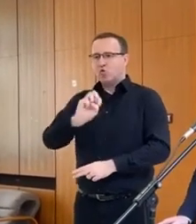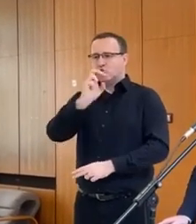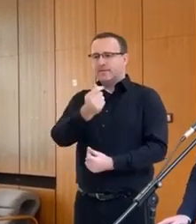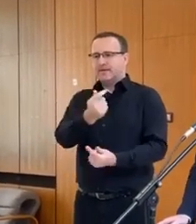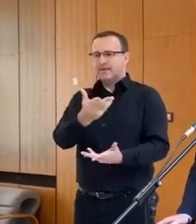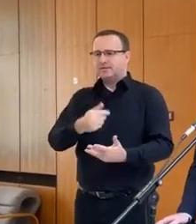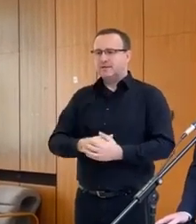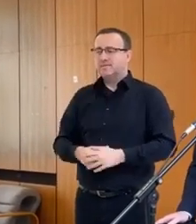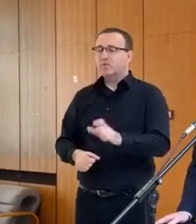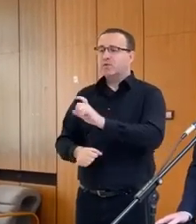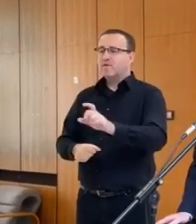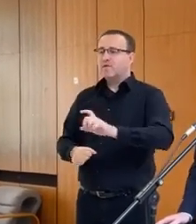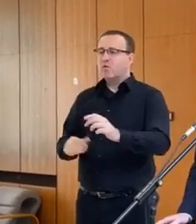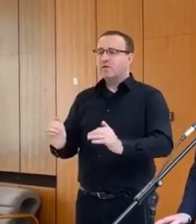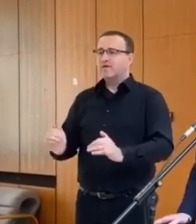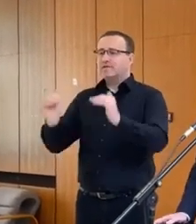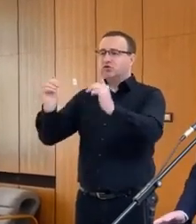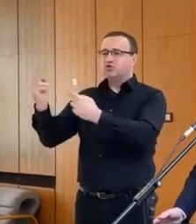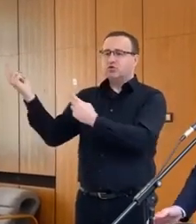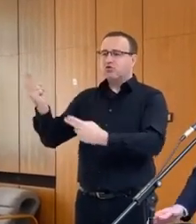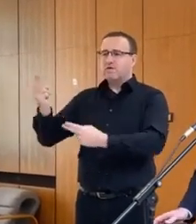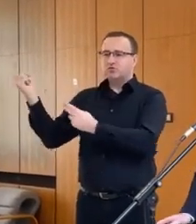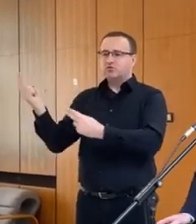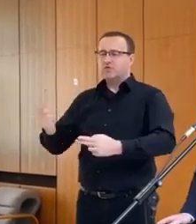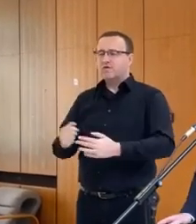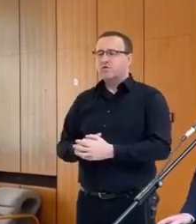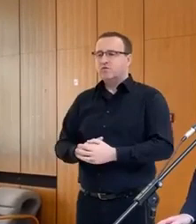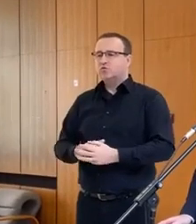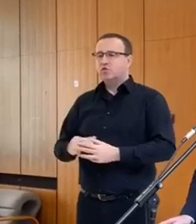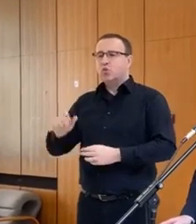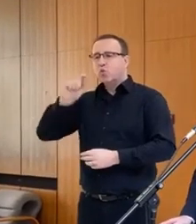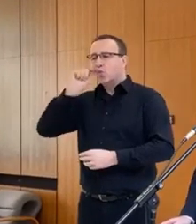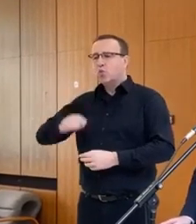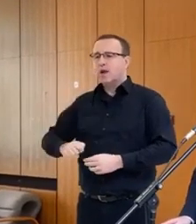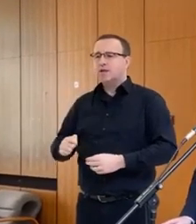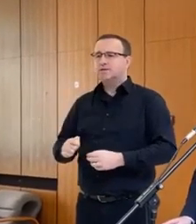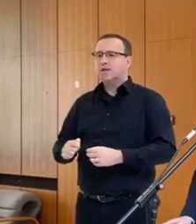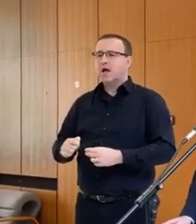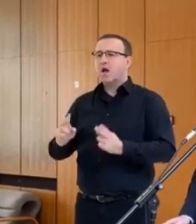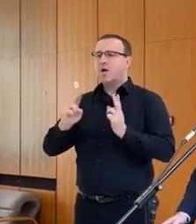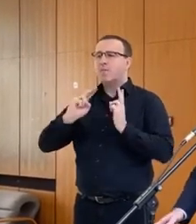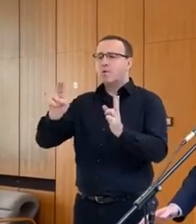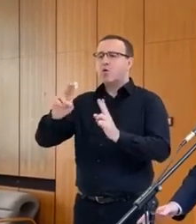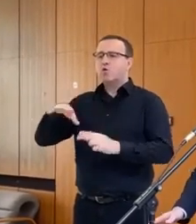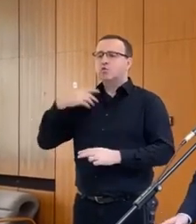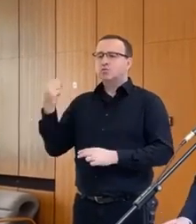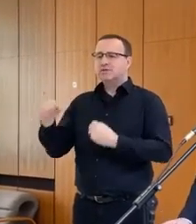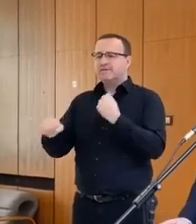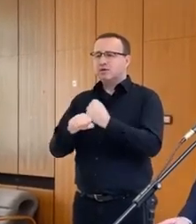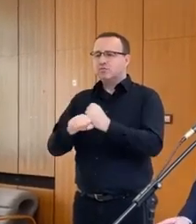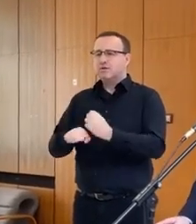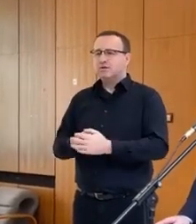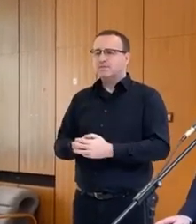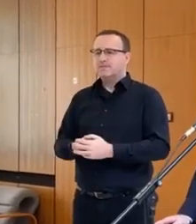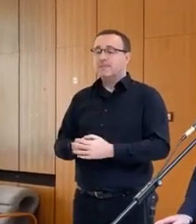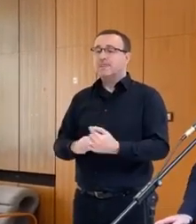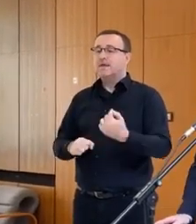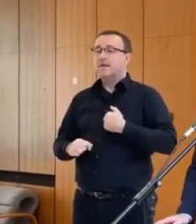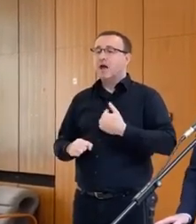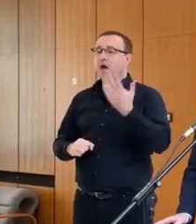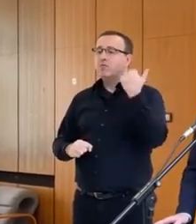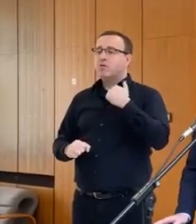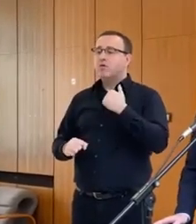únie z dôvodu zvýšeného dovozu ukrajinských polnoproduktov. Ja som na